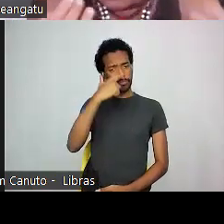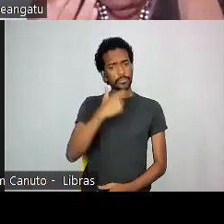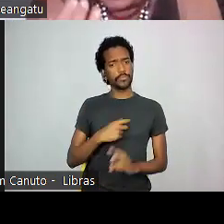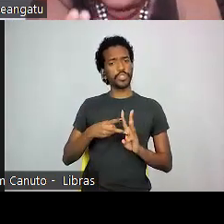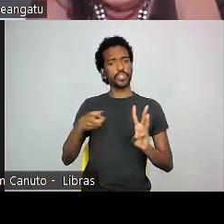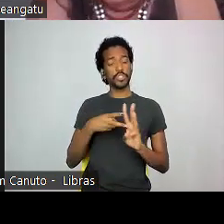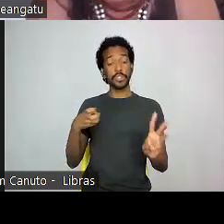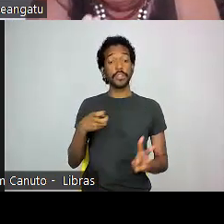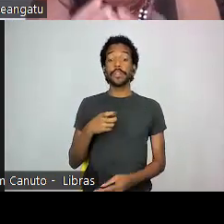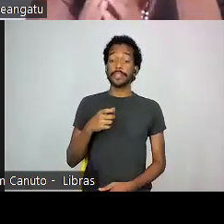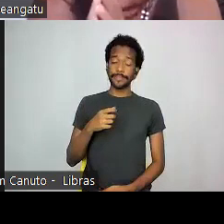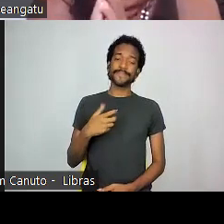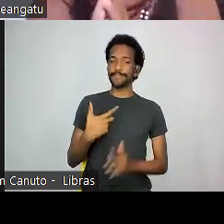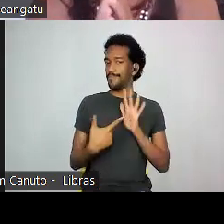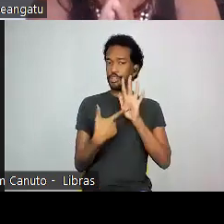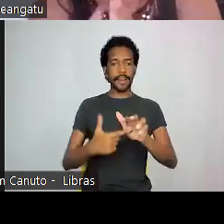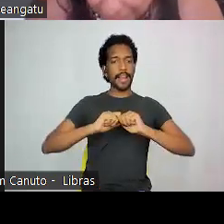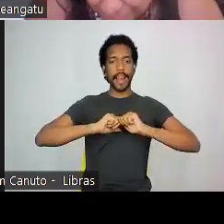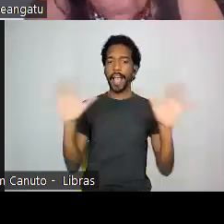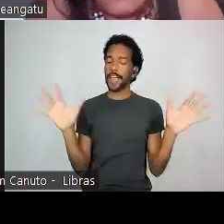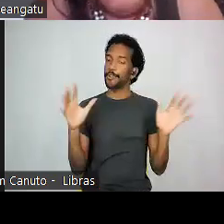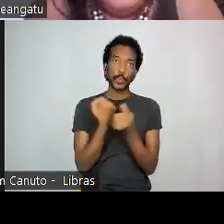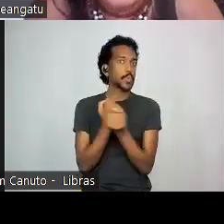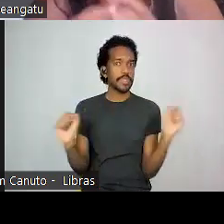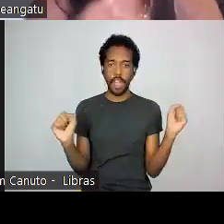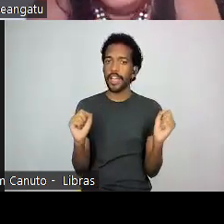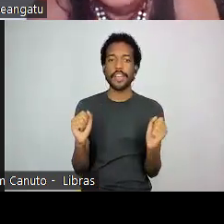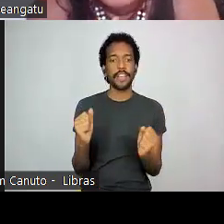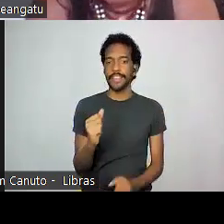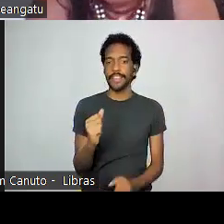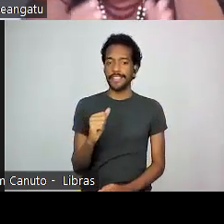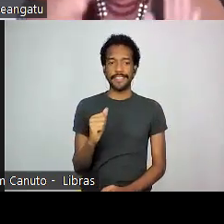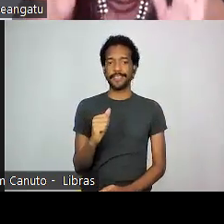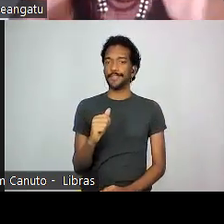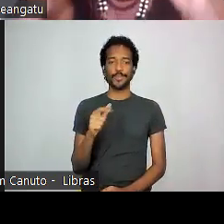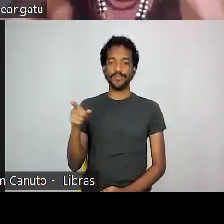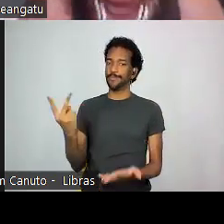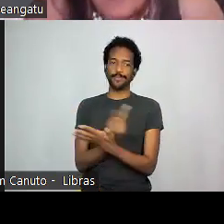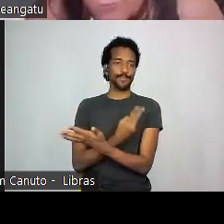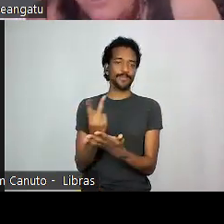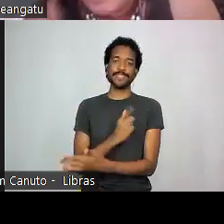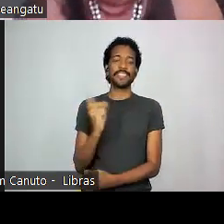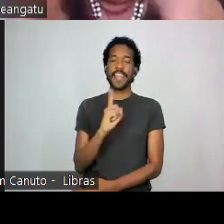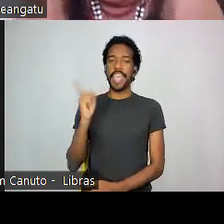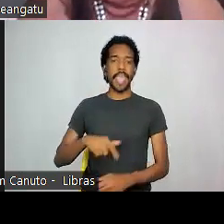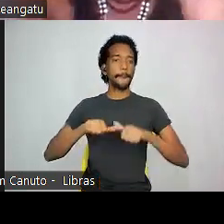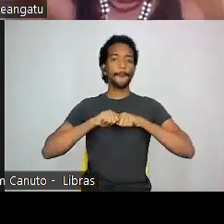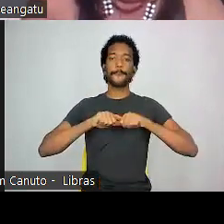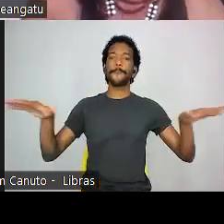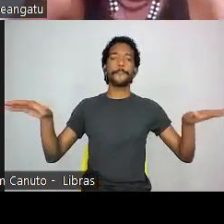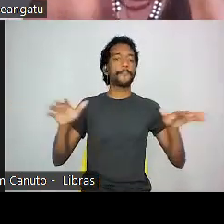para deixar muito claro que não dá, viu, minha gente? Não cometa esse erro. é plural, é